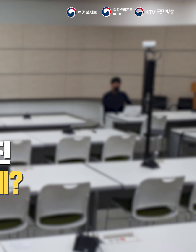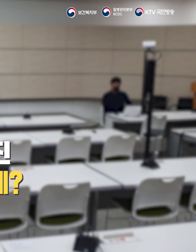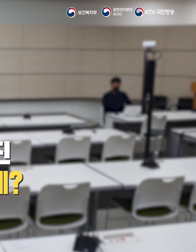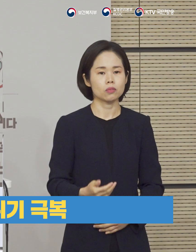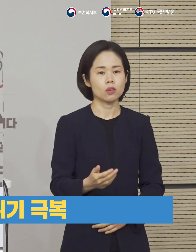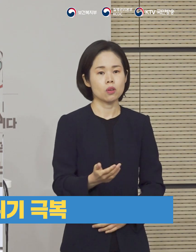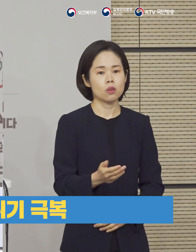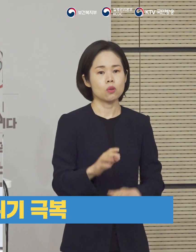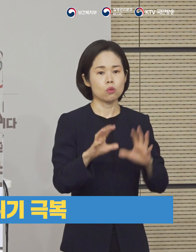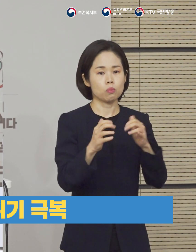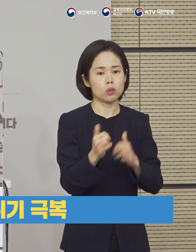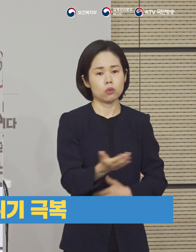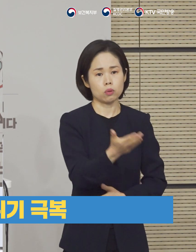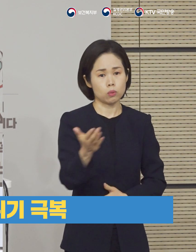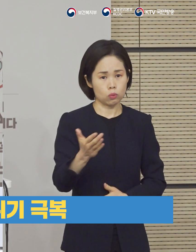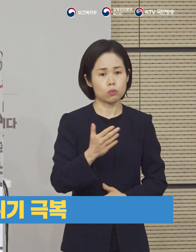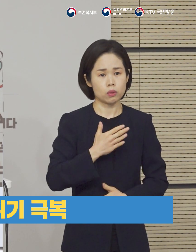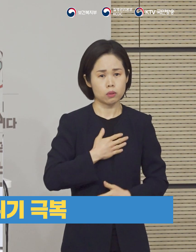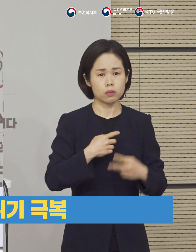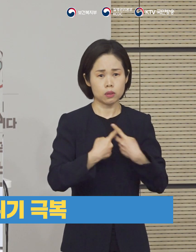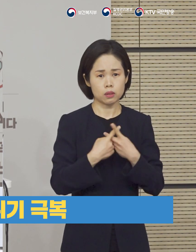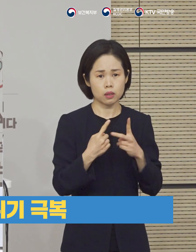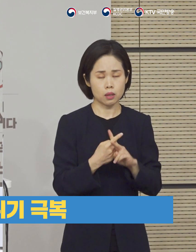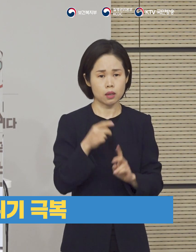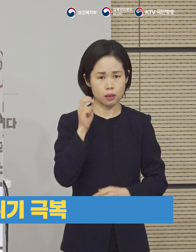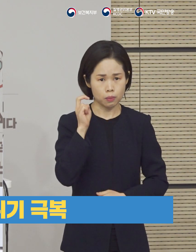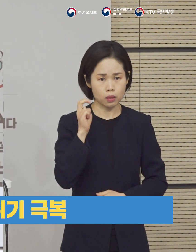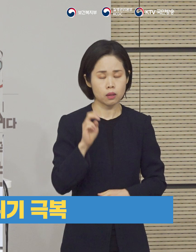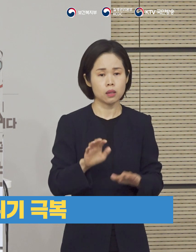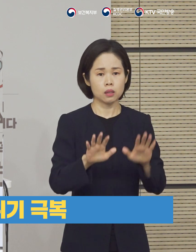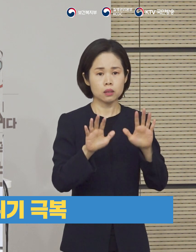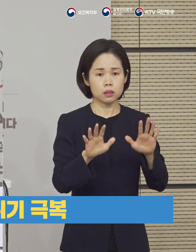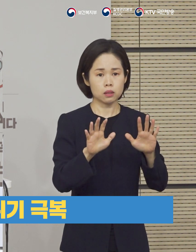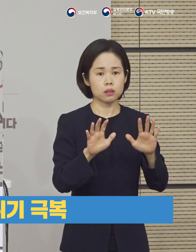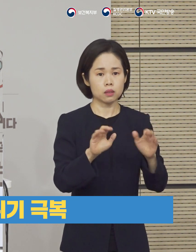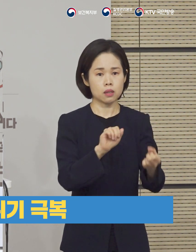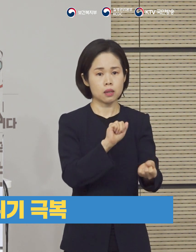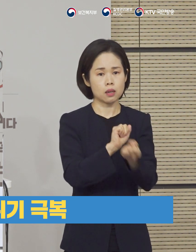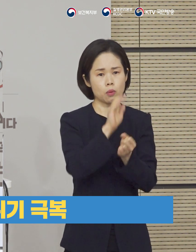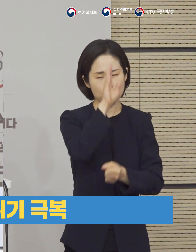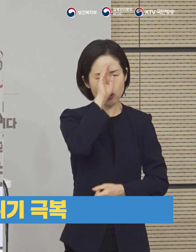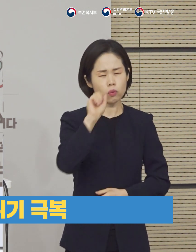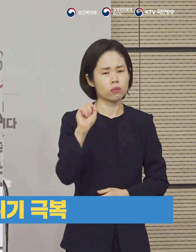국민 여러분들께서도 이해하시겠습니다만 지금은